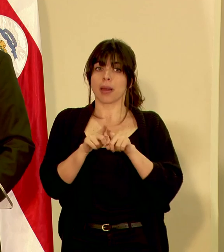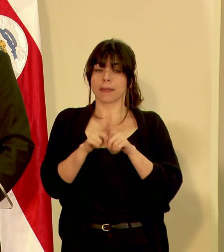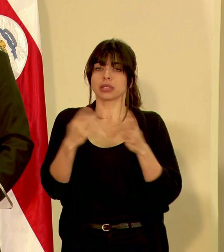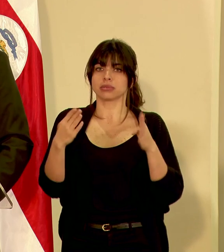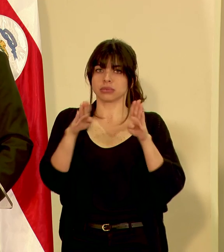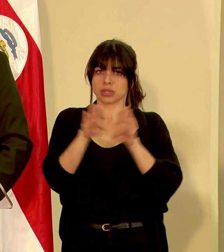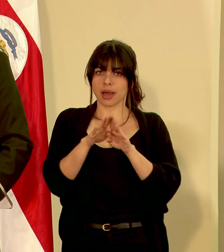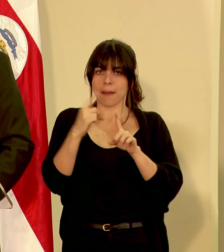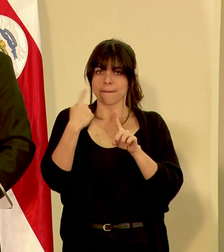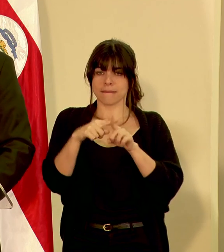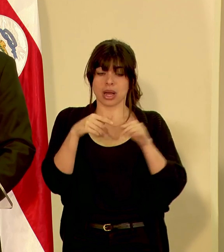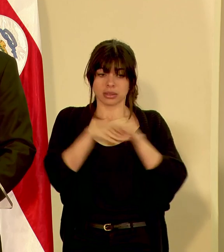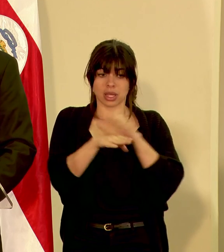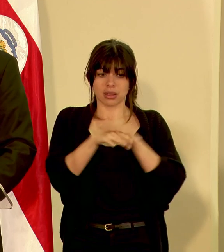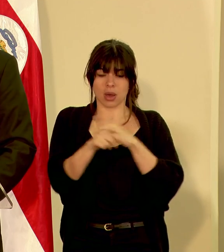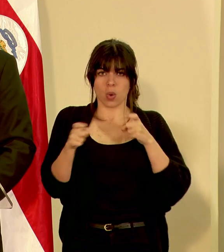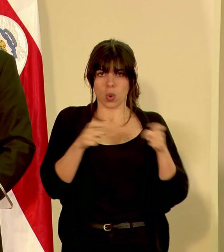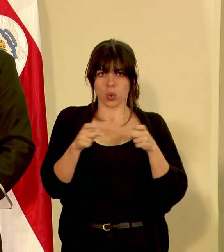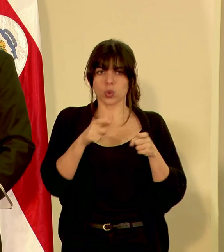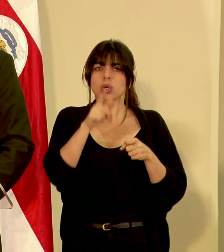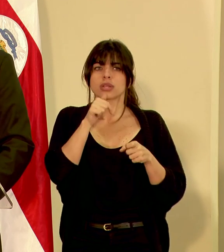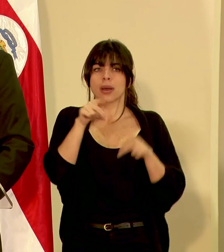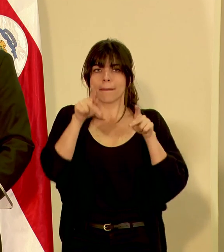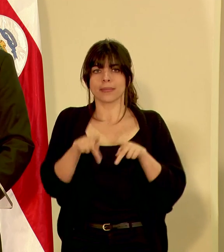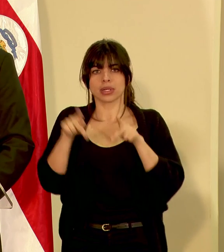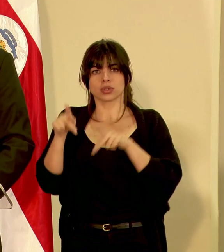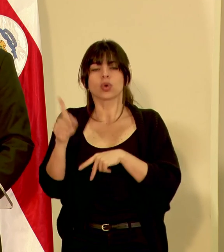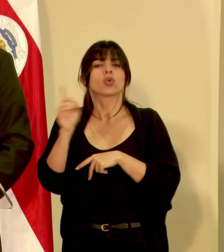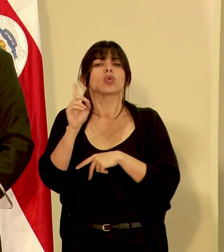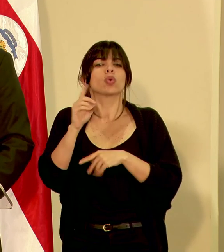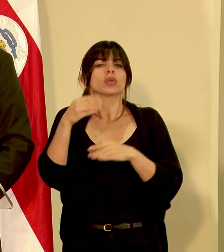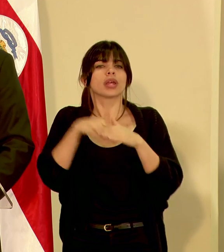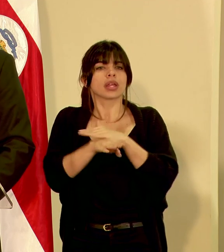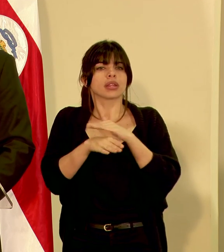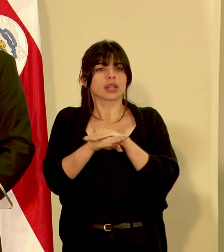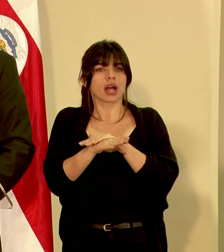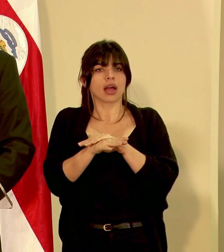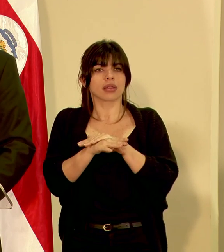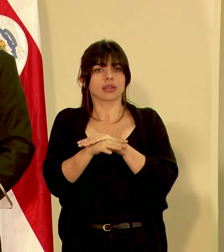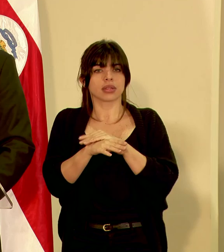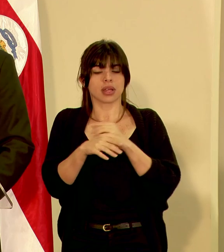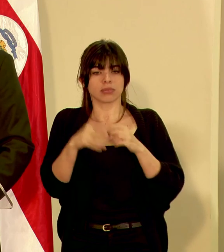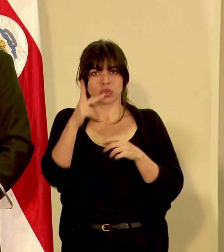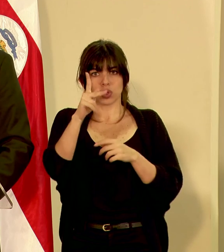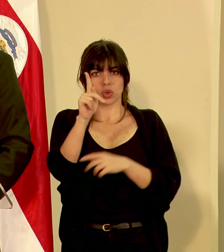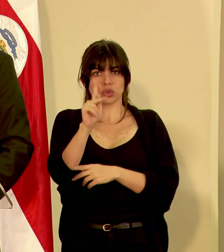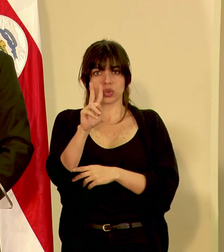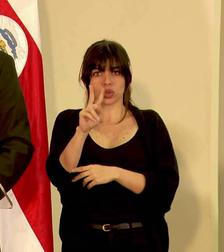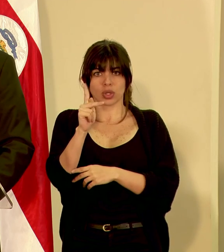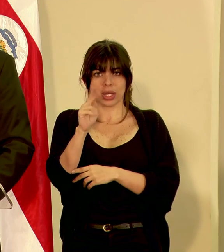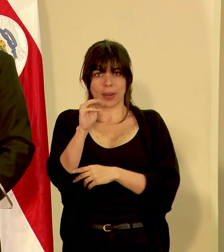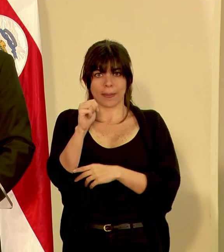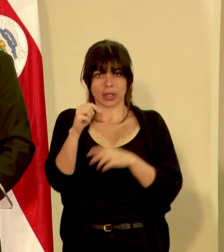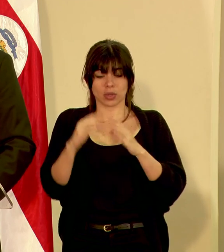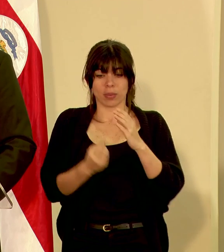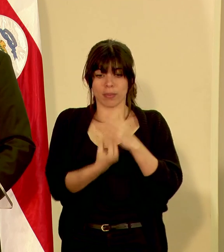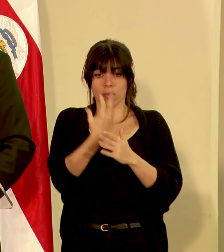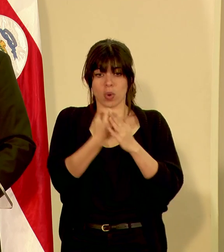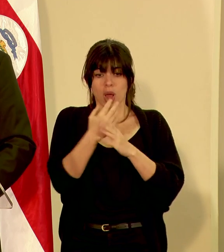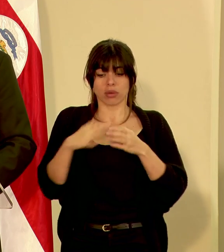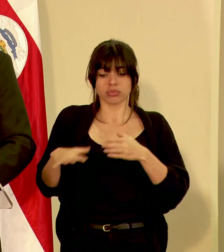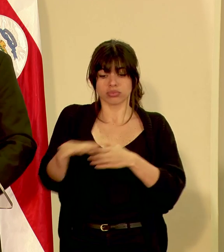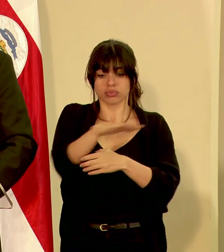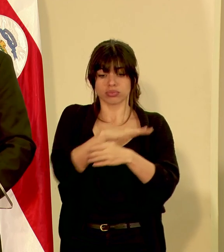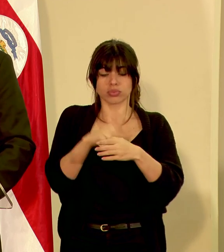cierre y control de acceso a las personas por la parte, en ese anillo de dos kilómetros en la zona cercana al